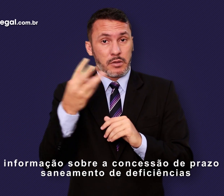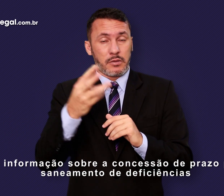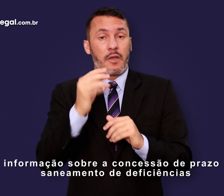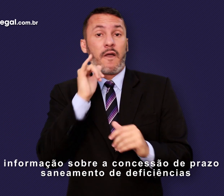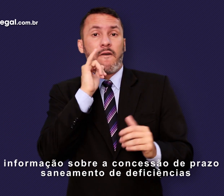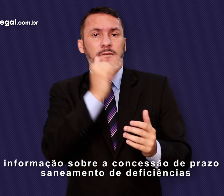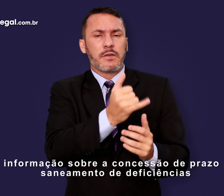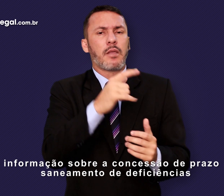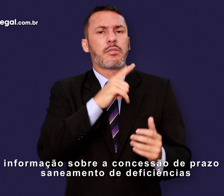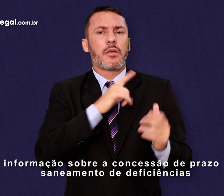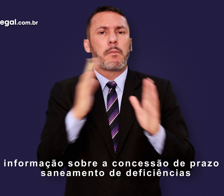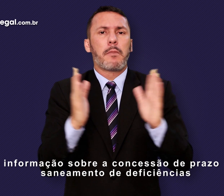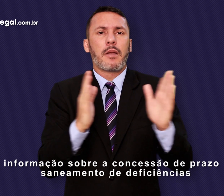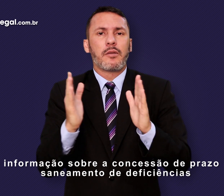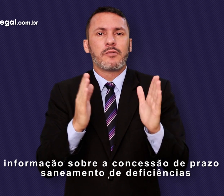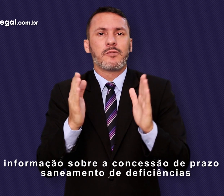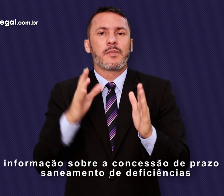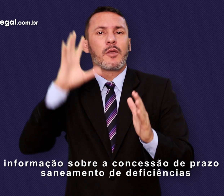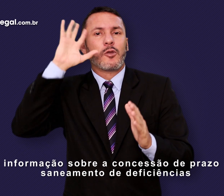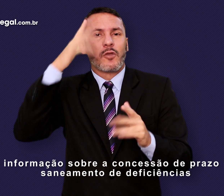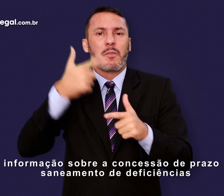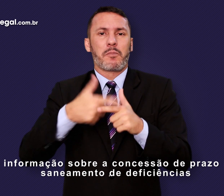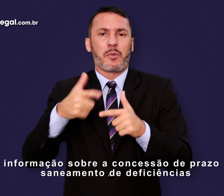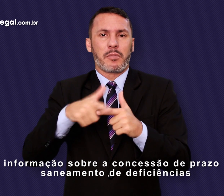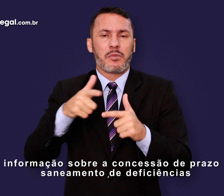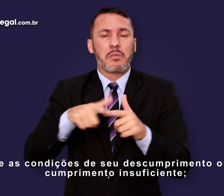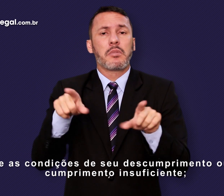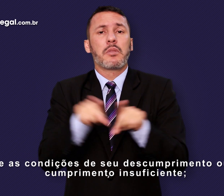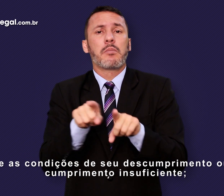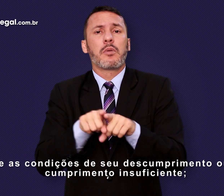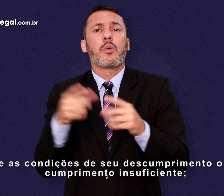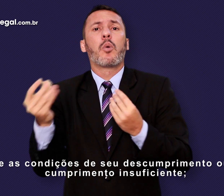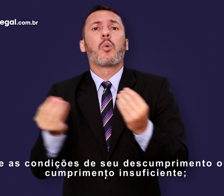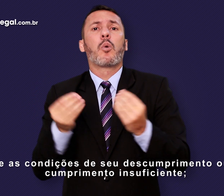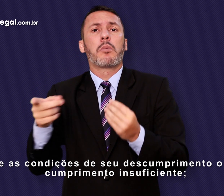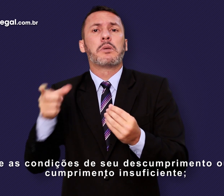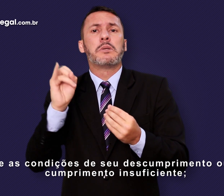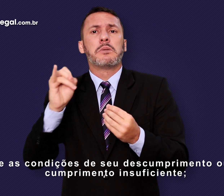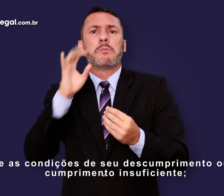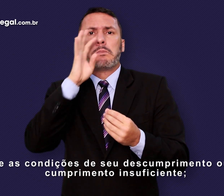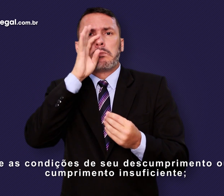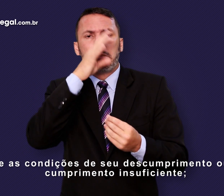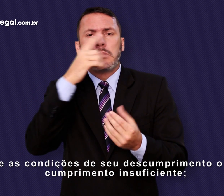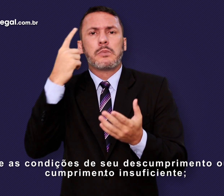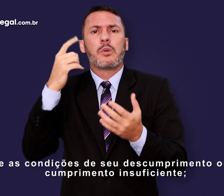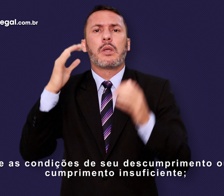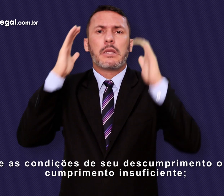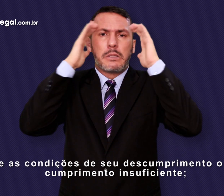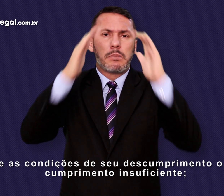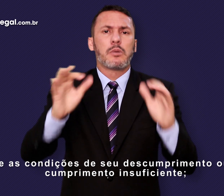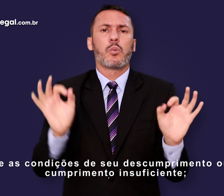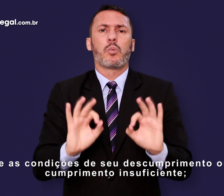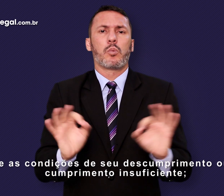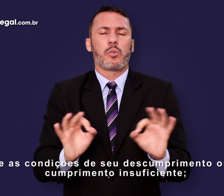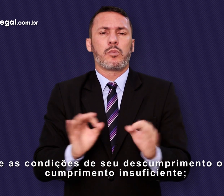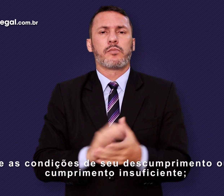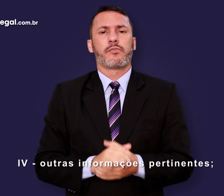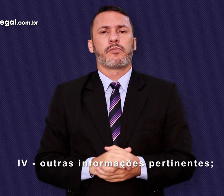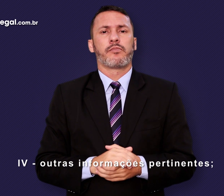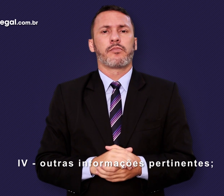sobre a concessão de prazo para saneamento de deficiências e as condições de seu descumprimento ou cumprimento insuficiente, inciso